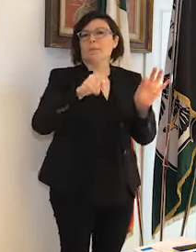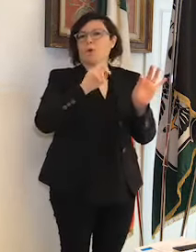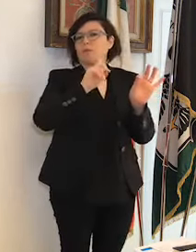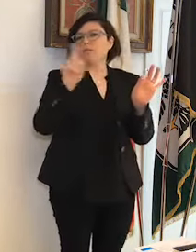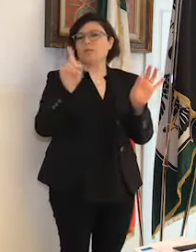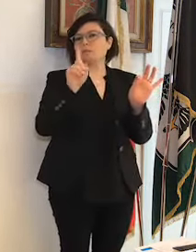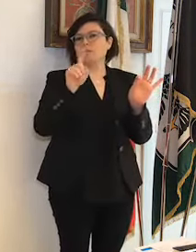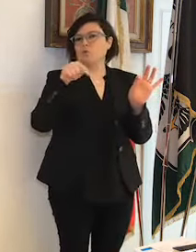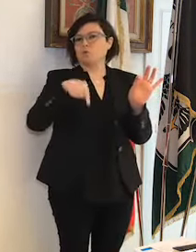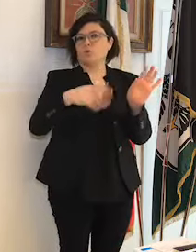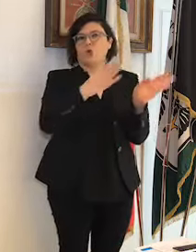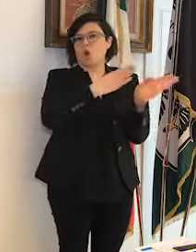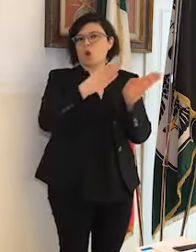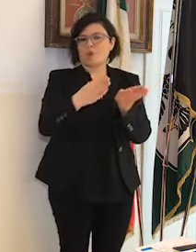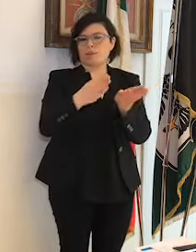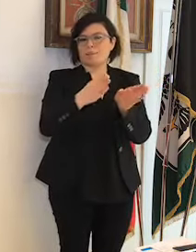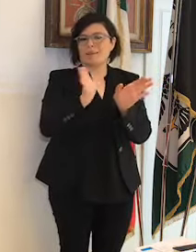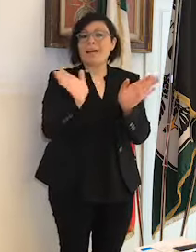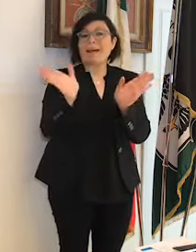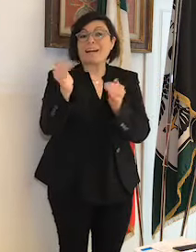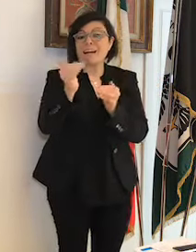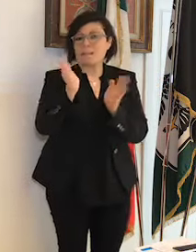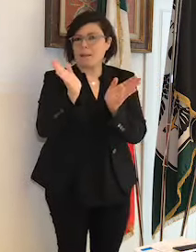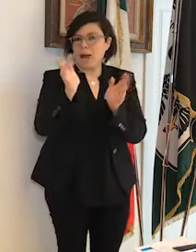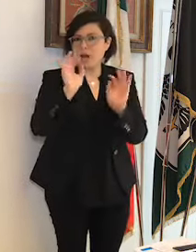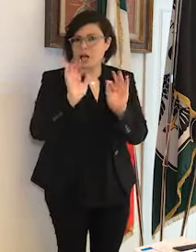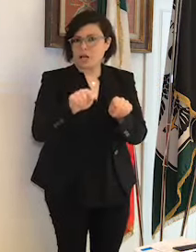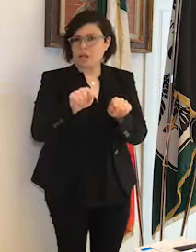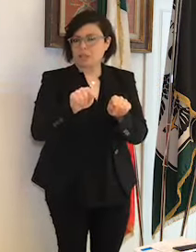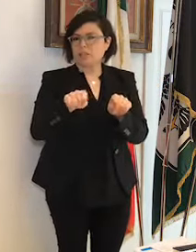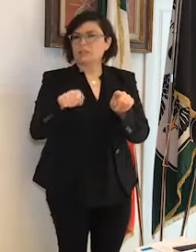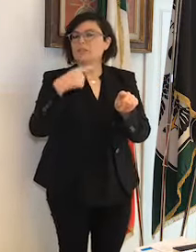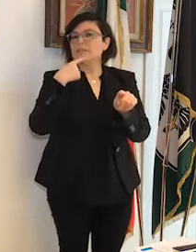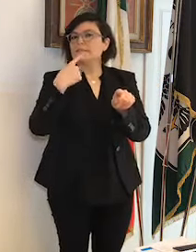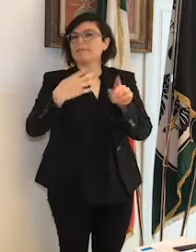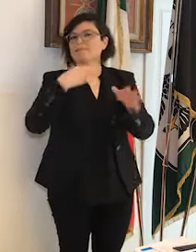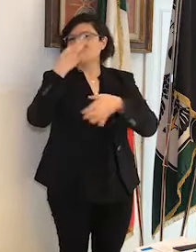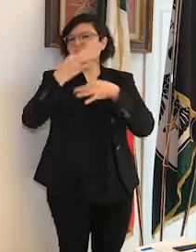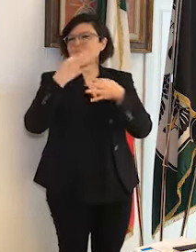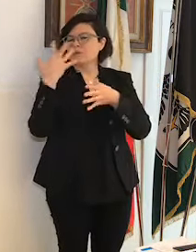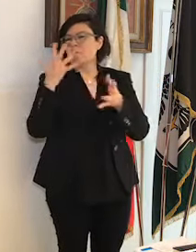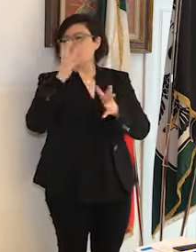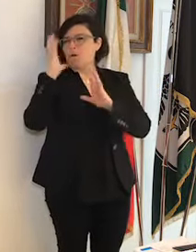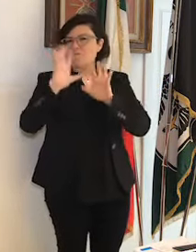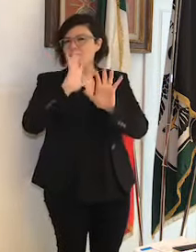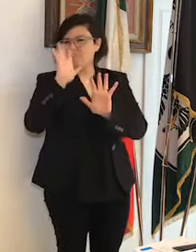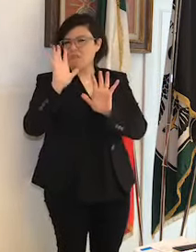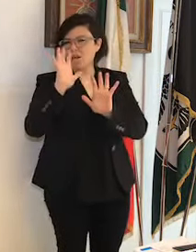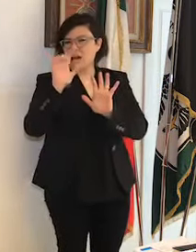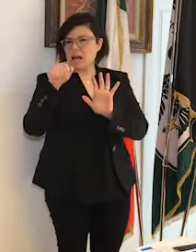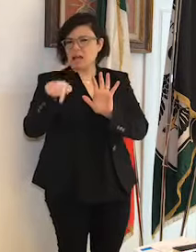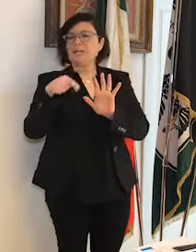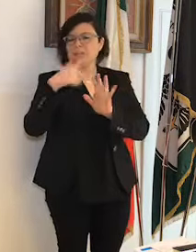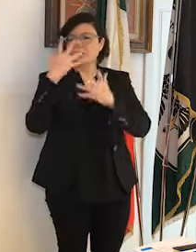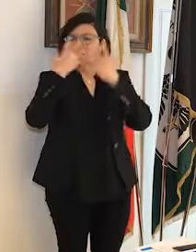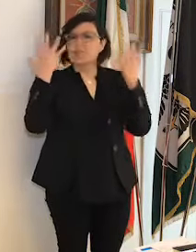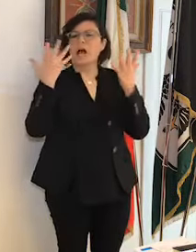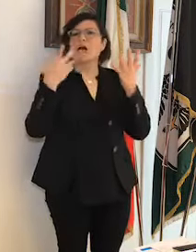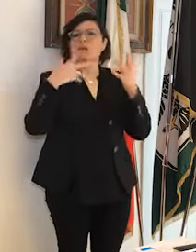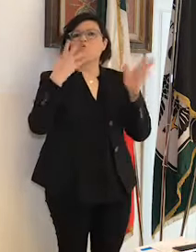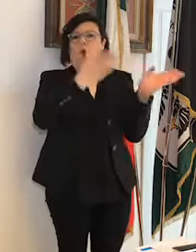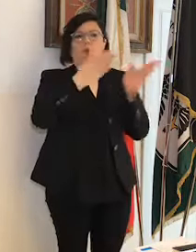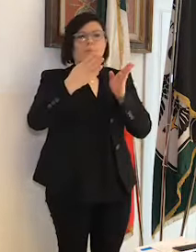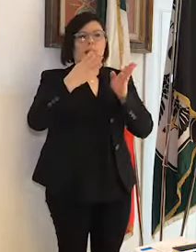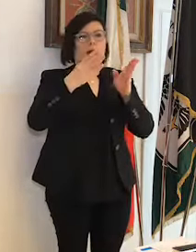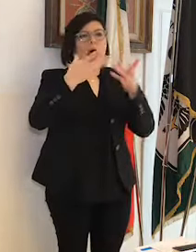vaghezza delle rivendicazioni fatte. Certo c'è una riorganizzazione